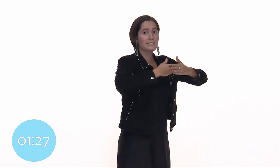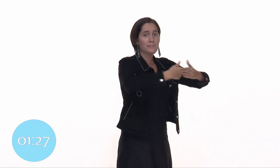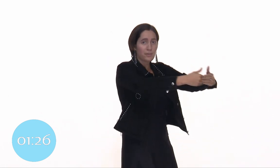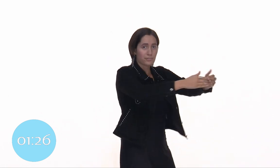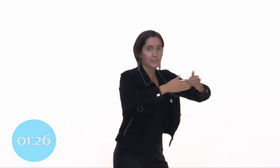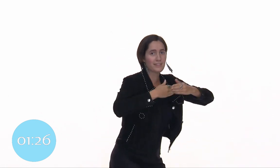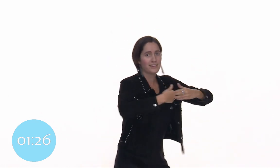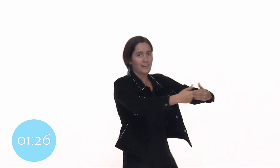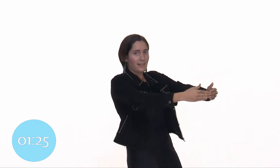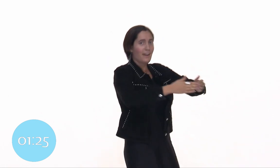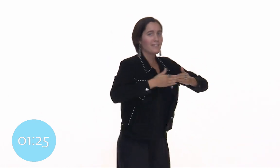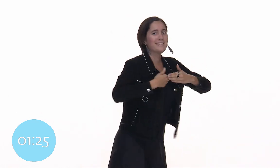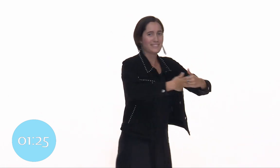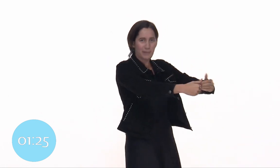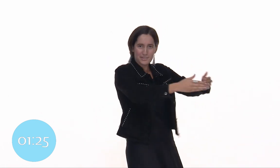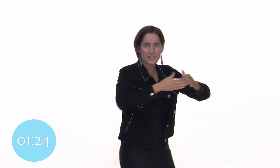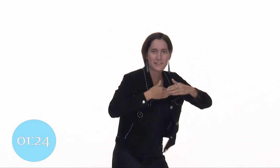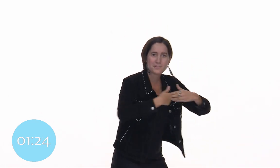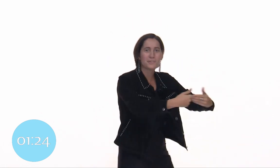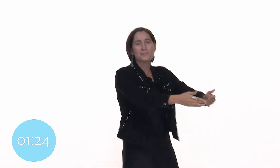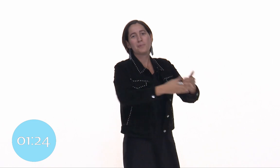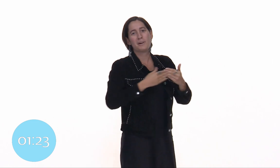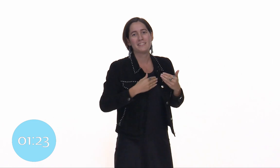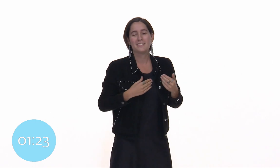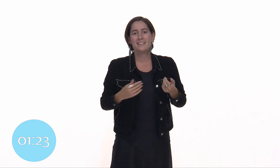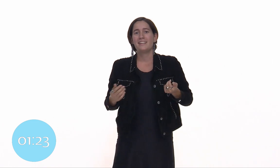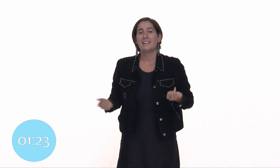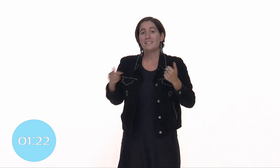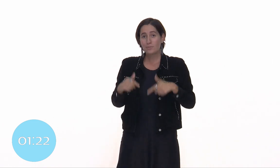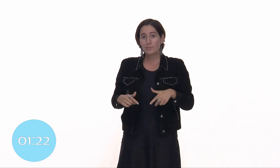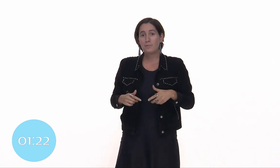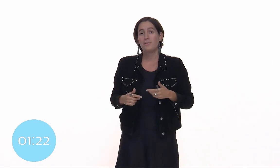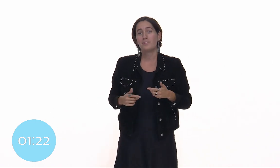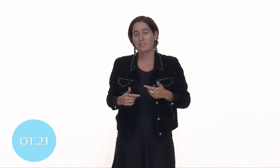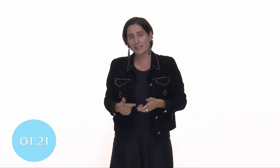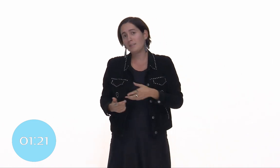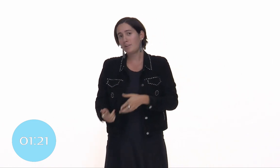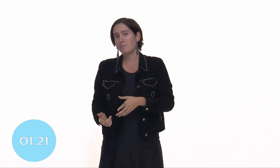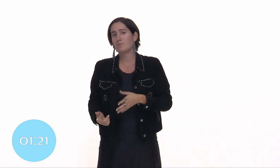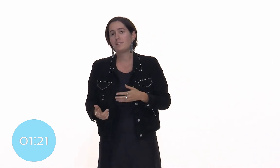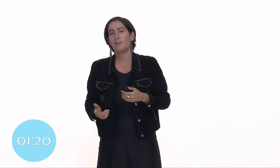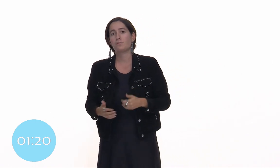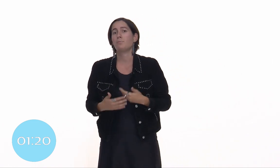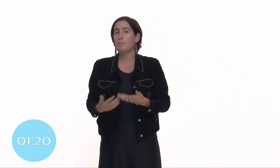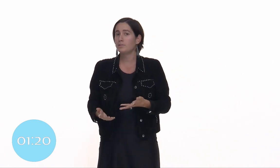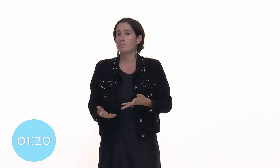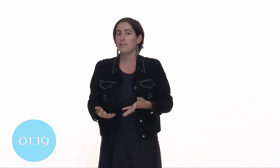différente. Là, c'est presque la phase de danse contemporaine. Et c'est justement quand chaque élément de la mousse y va de son propre déhanché